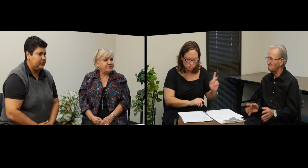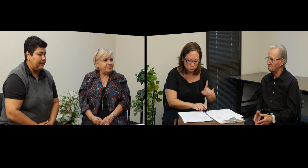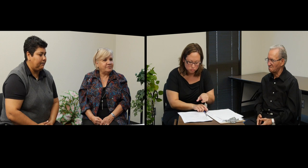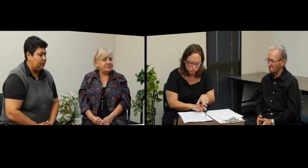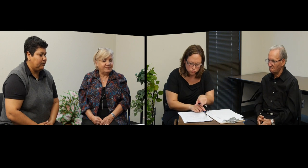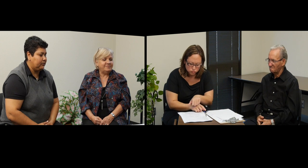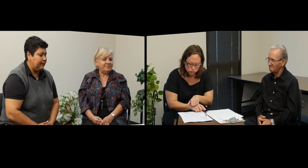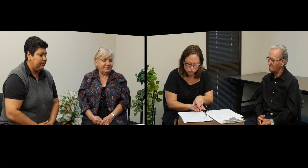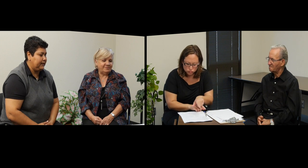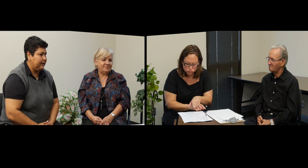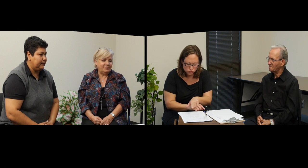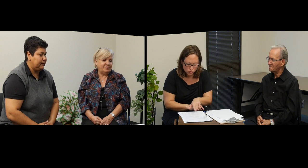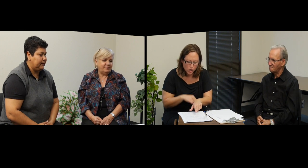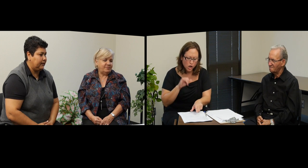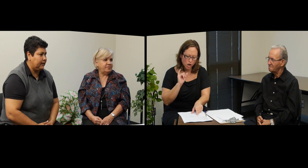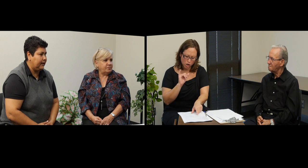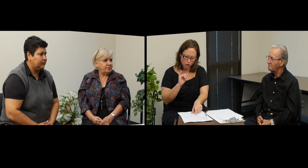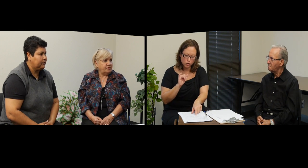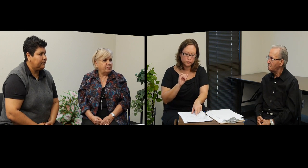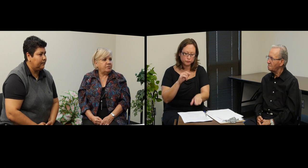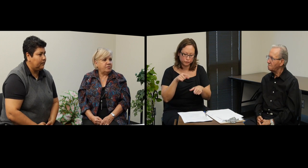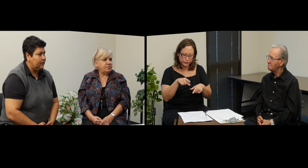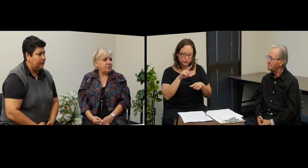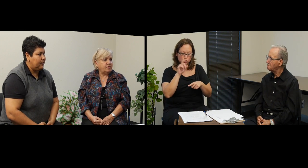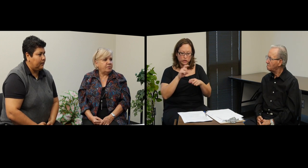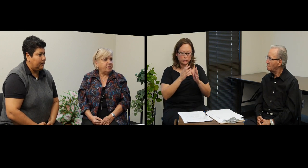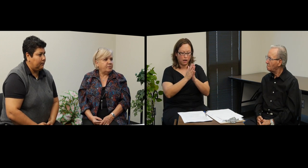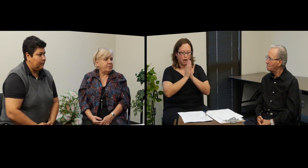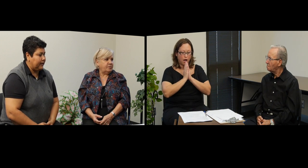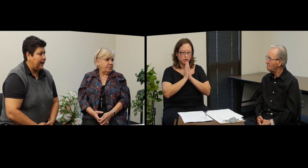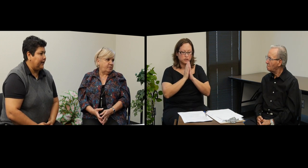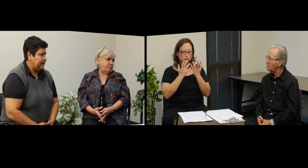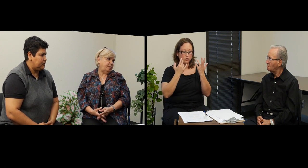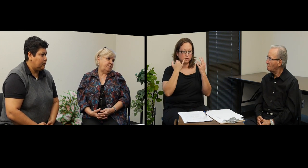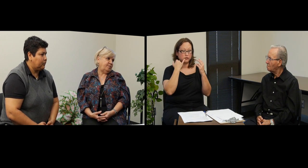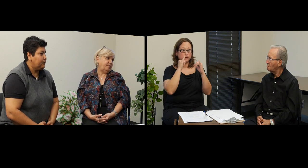y tampoco no se aplica en este caso porque Ángel es sordo.